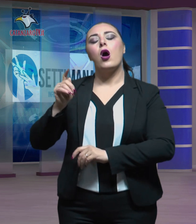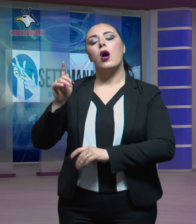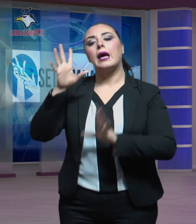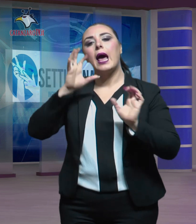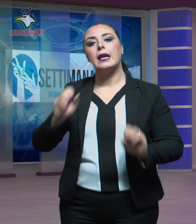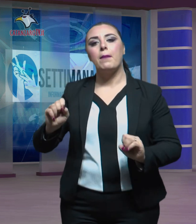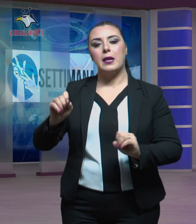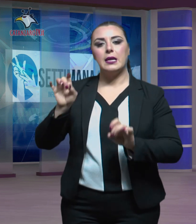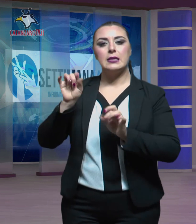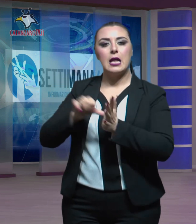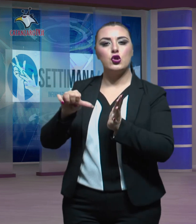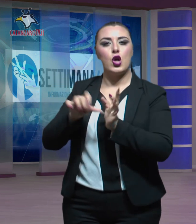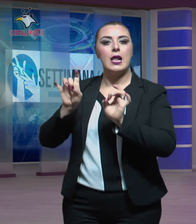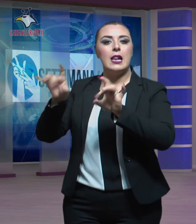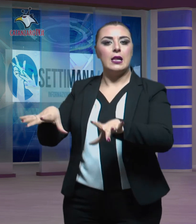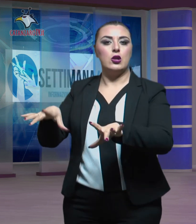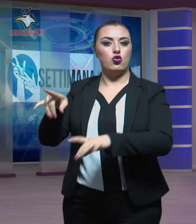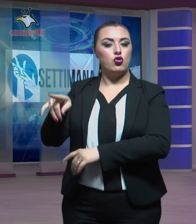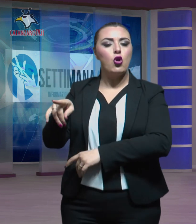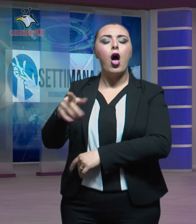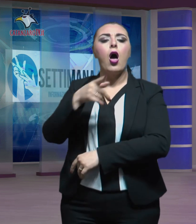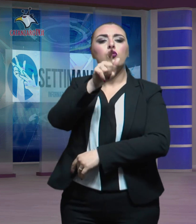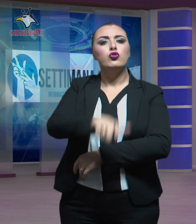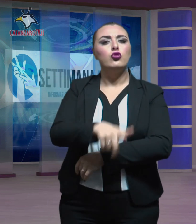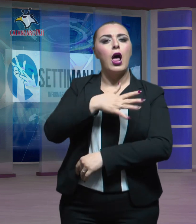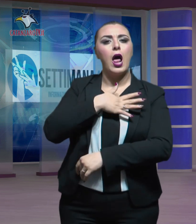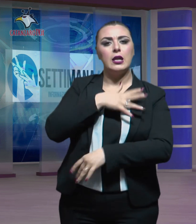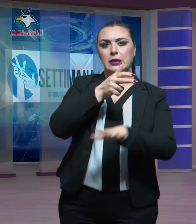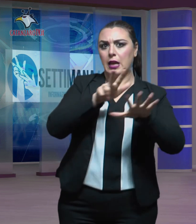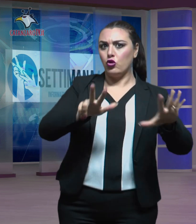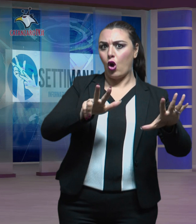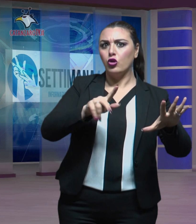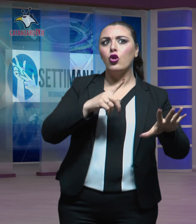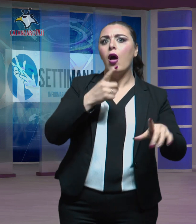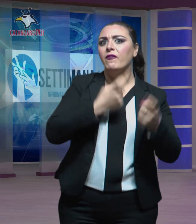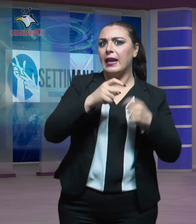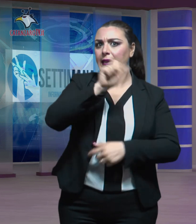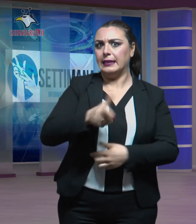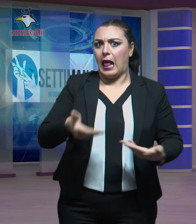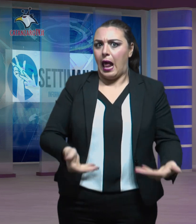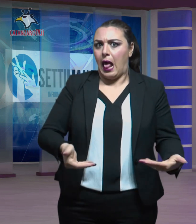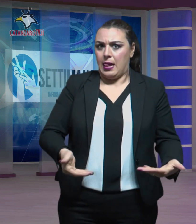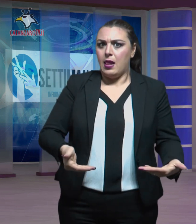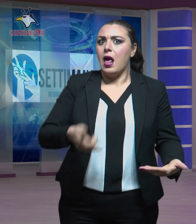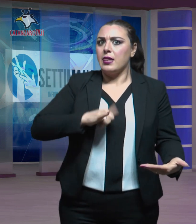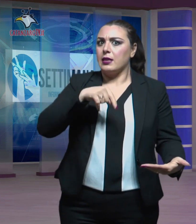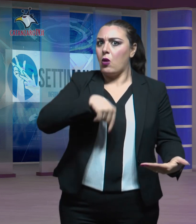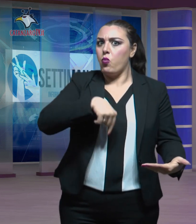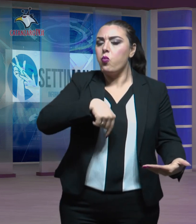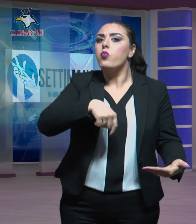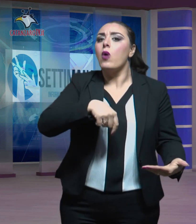Lido una 38enne di nazionalità italiana. La donna, già con